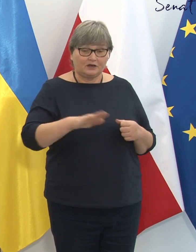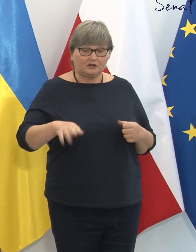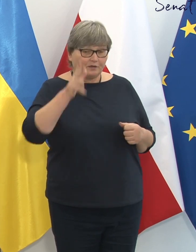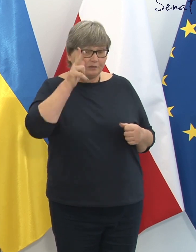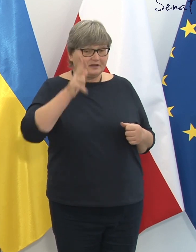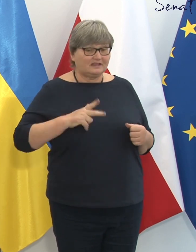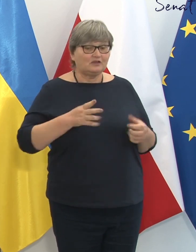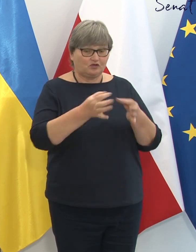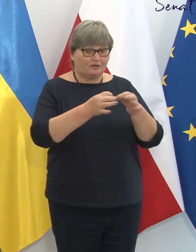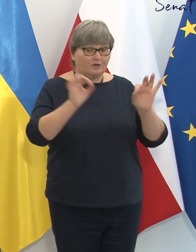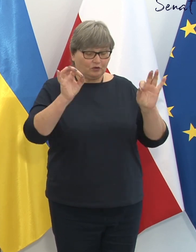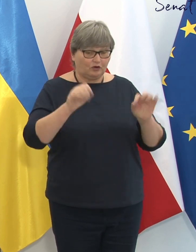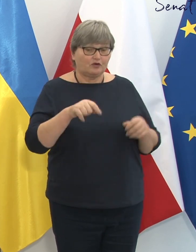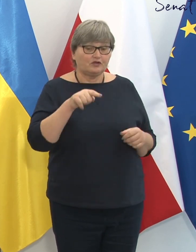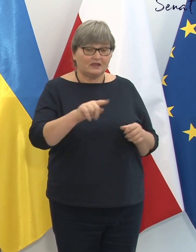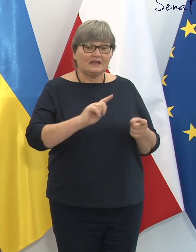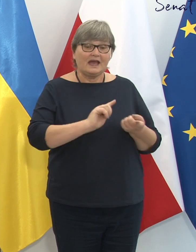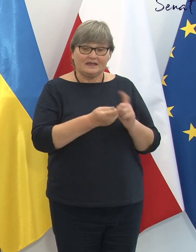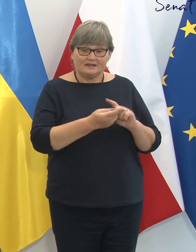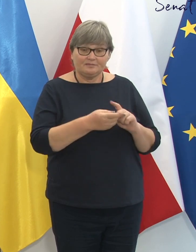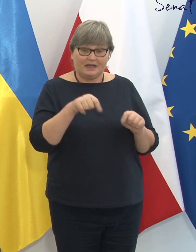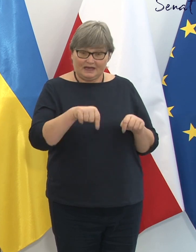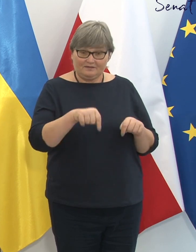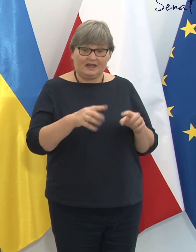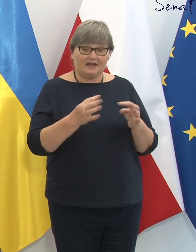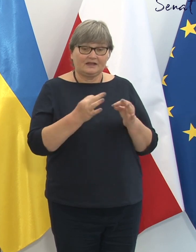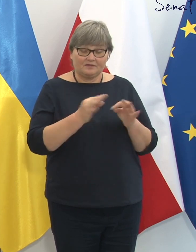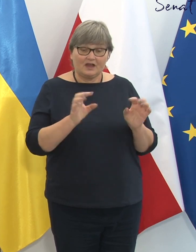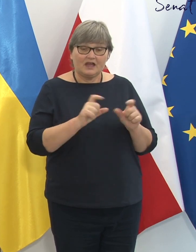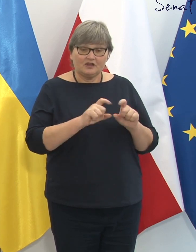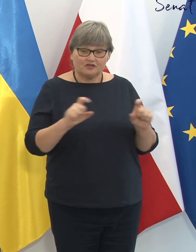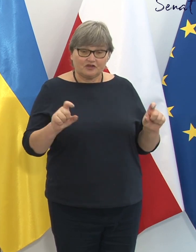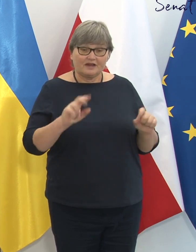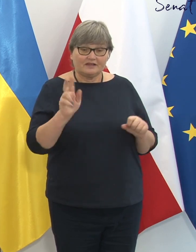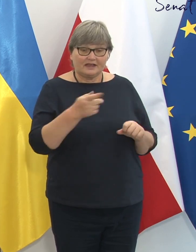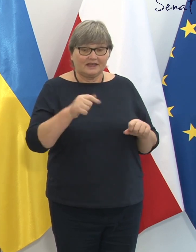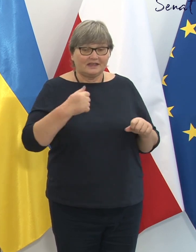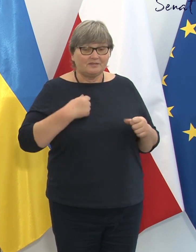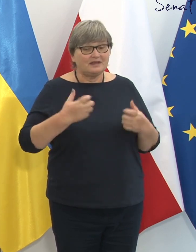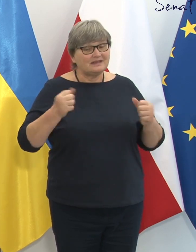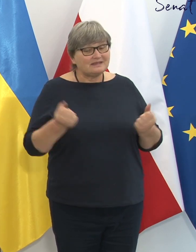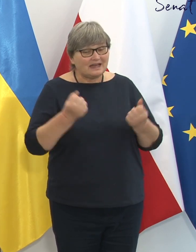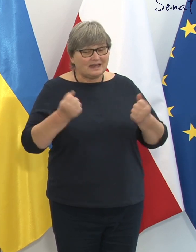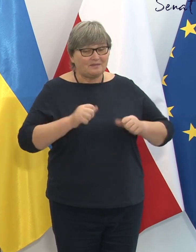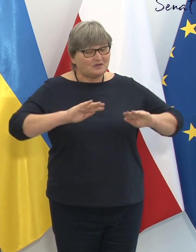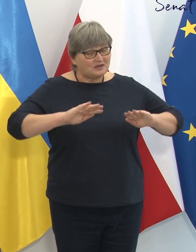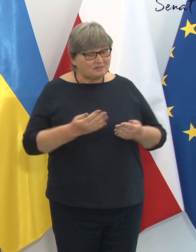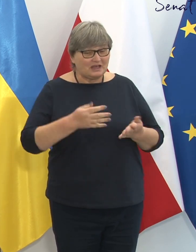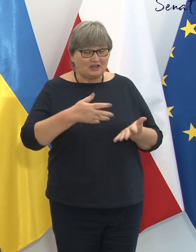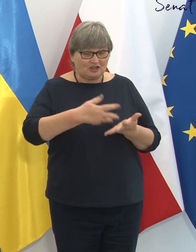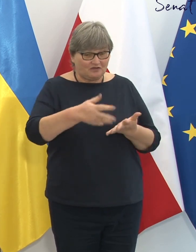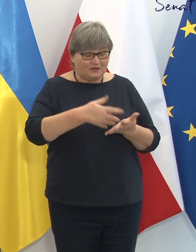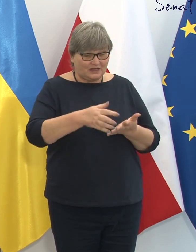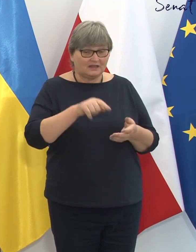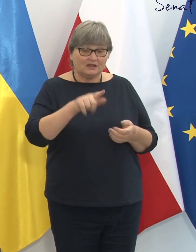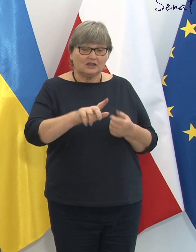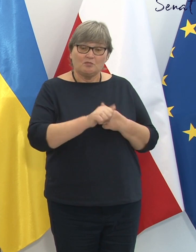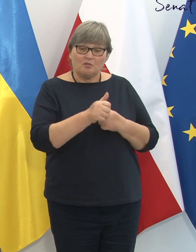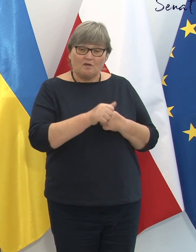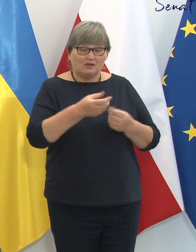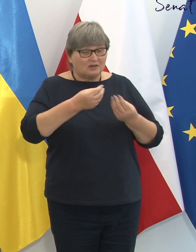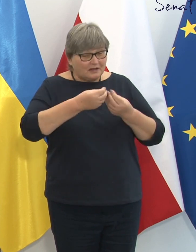zmiana, zwłaszcza w czasach, kiedy wszyscy staramy się ograniczać wydatki, bardzo zwiększa budżet tego